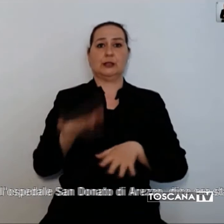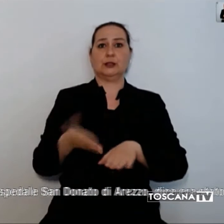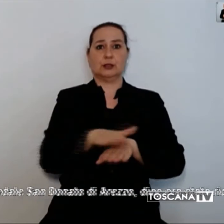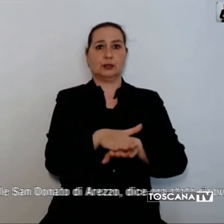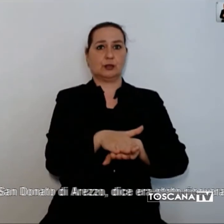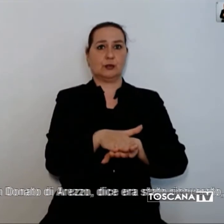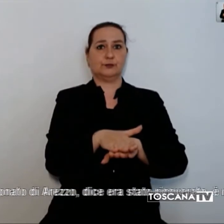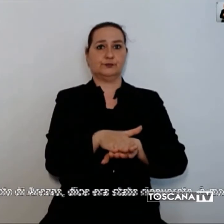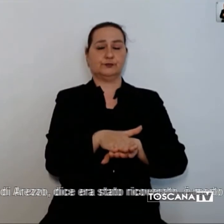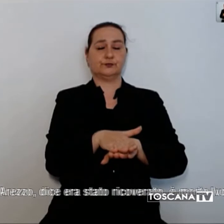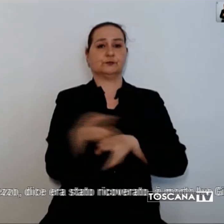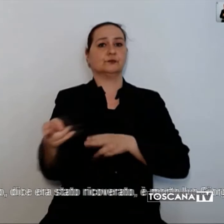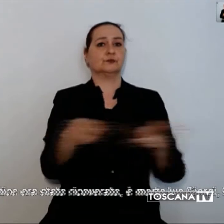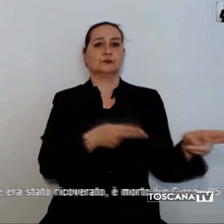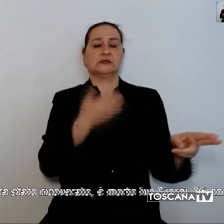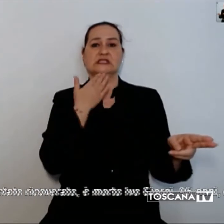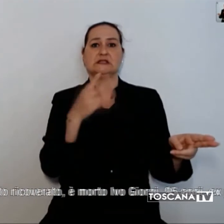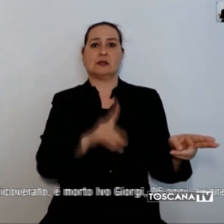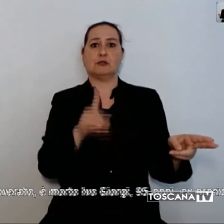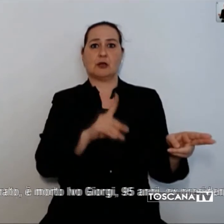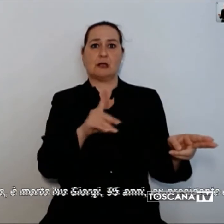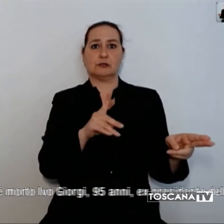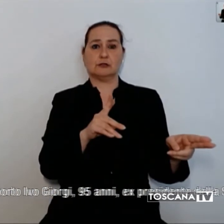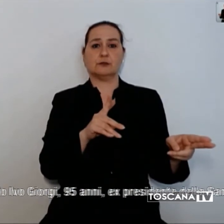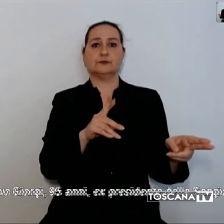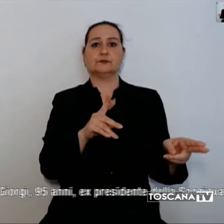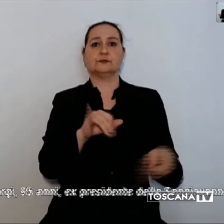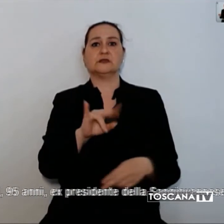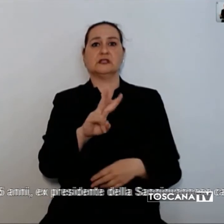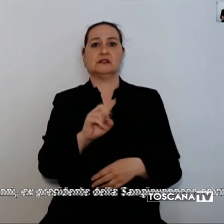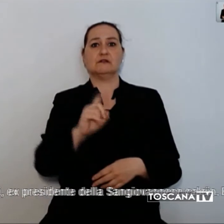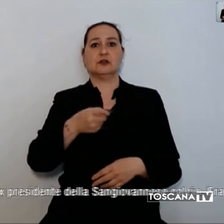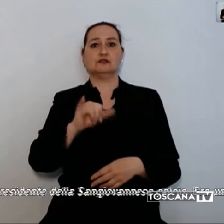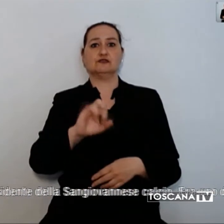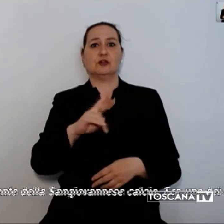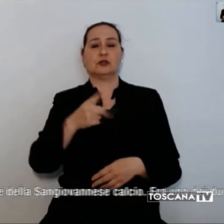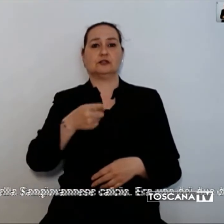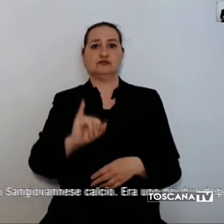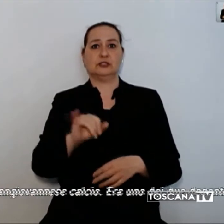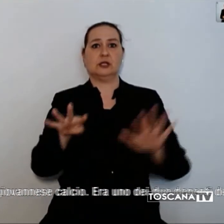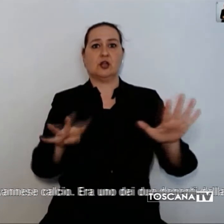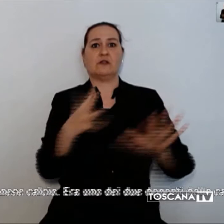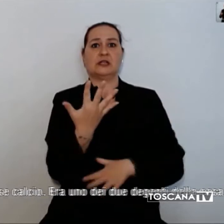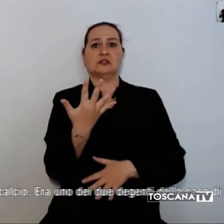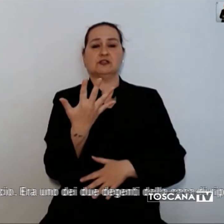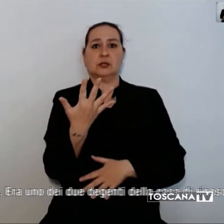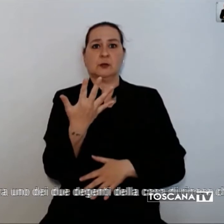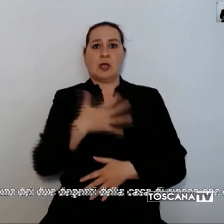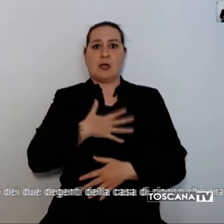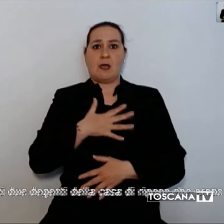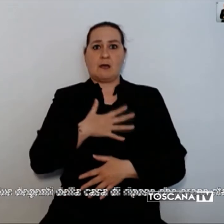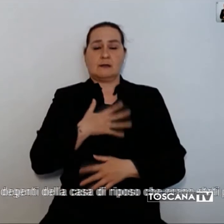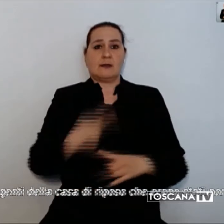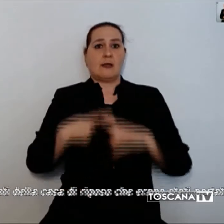era stato ricoverato ed è morto Ivo Giorgi, 95 anni, ex presidente della San Giovannese